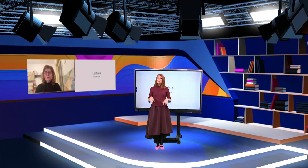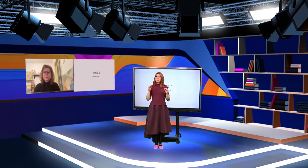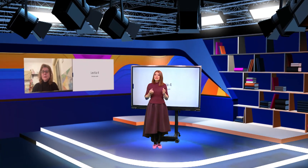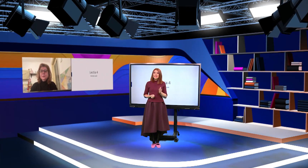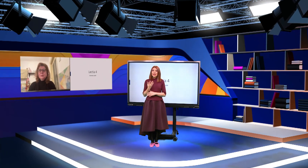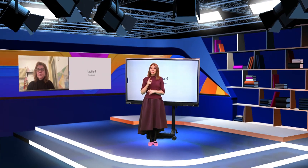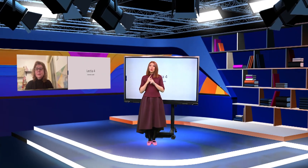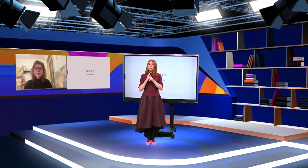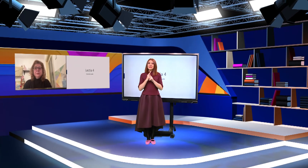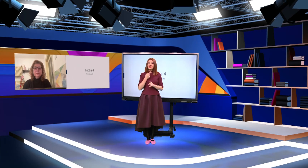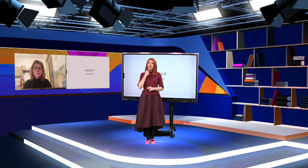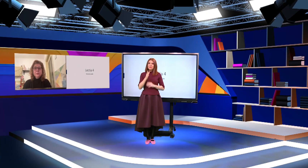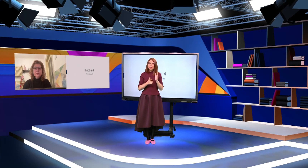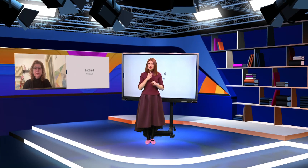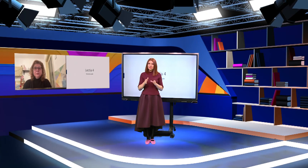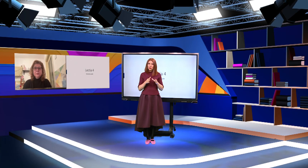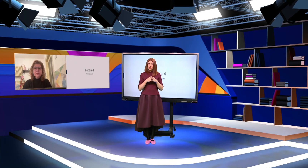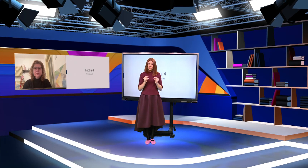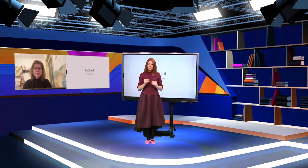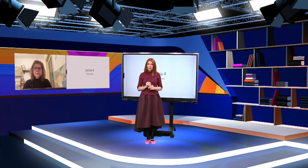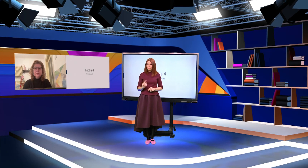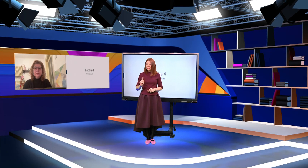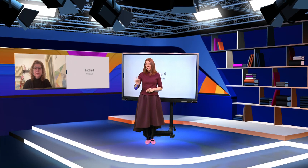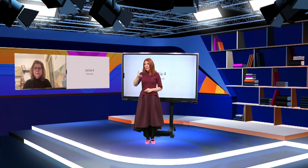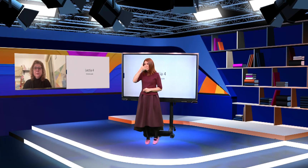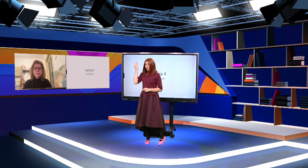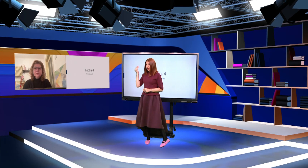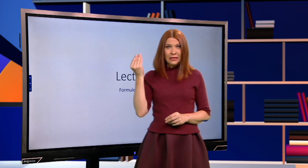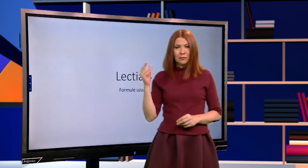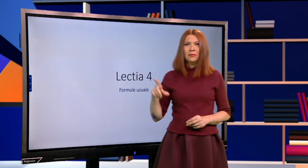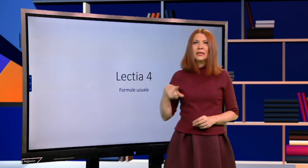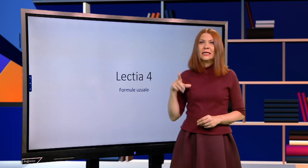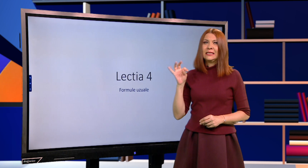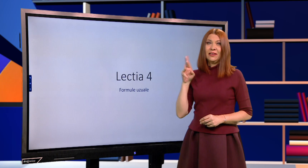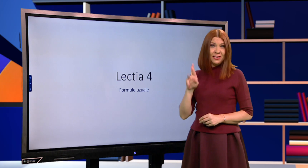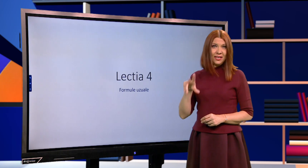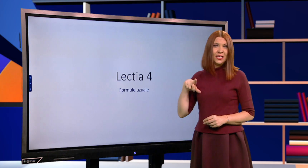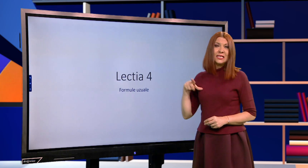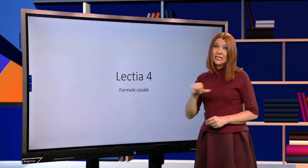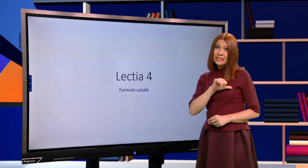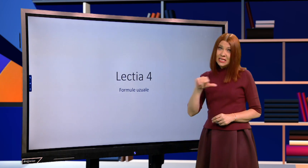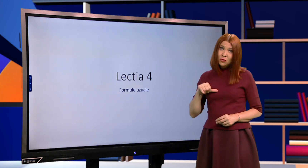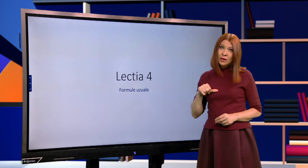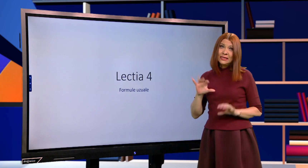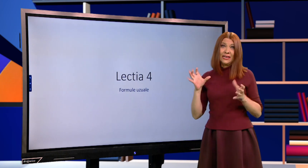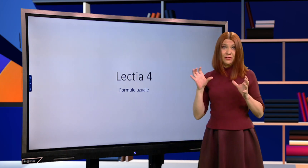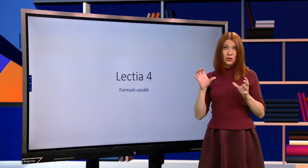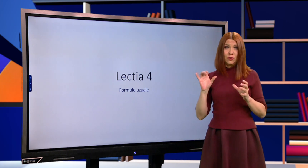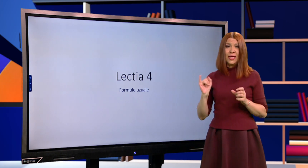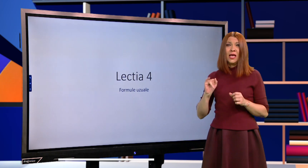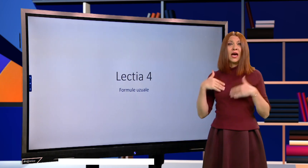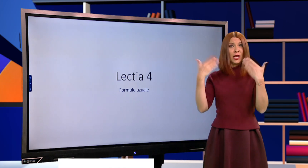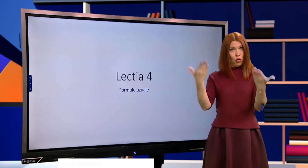Bine v-am găsit la o nouă lecție de limba semnelor române. Să nu uităm că TVRE este singura